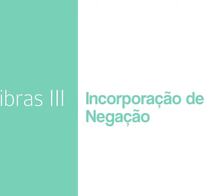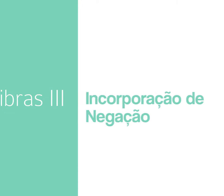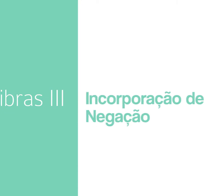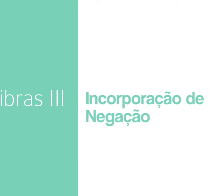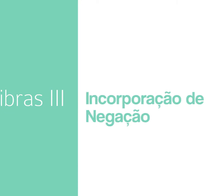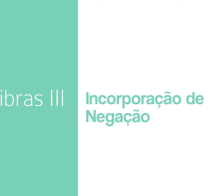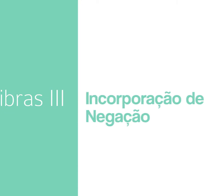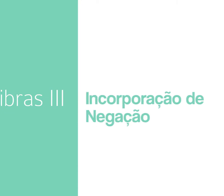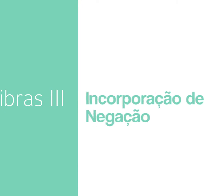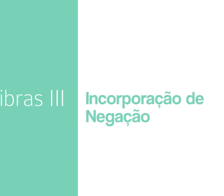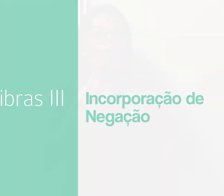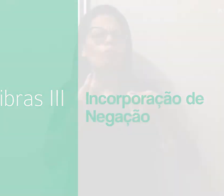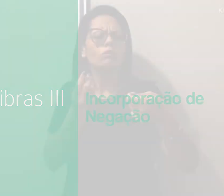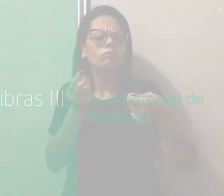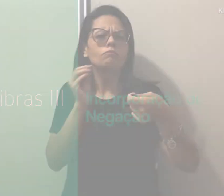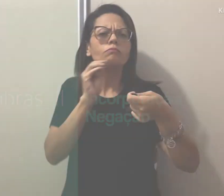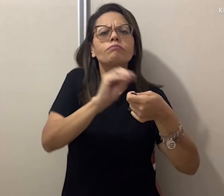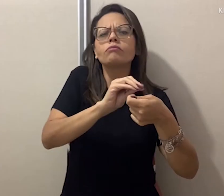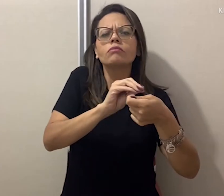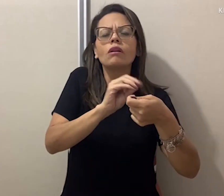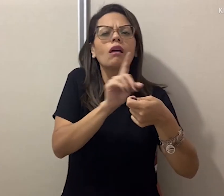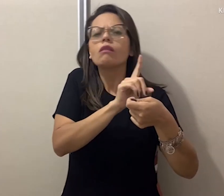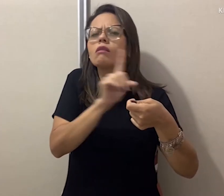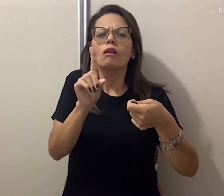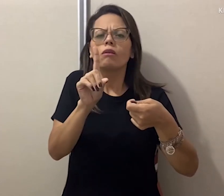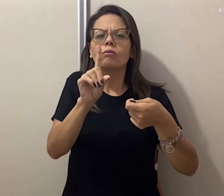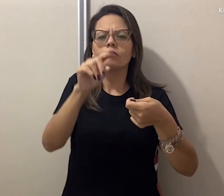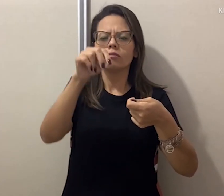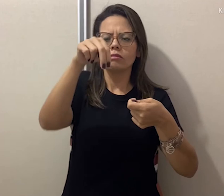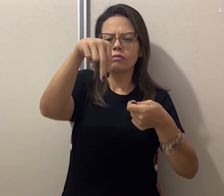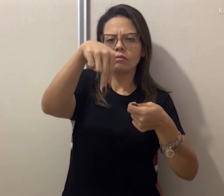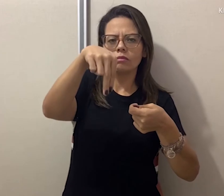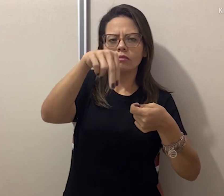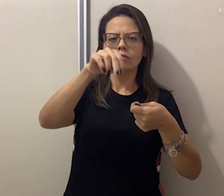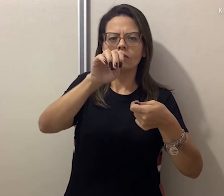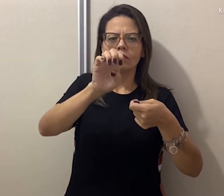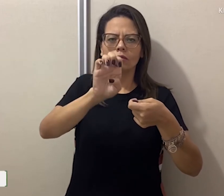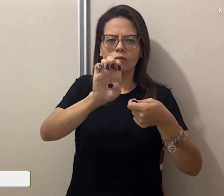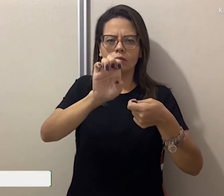Um sinal, como eu faço para incorporar a negação?